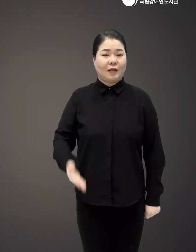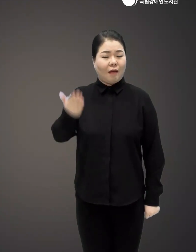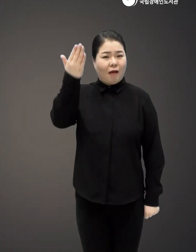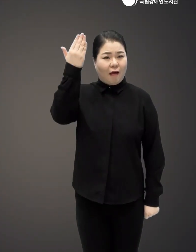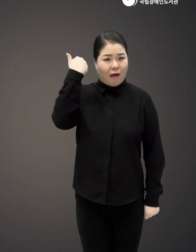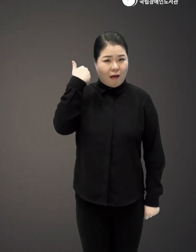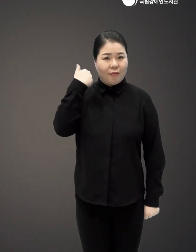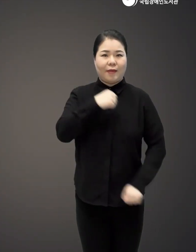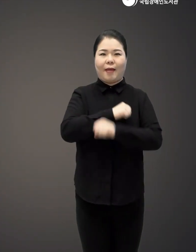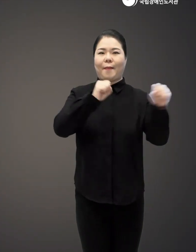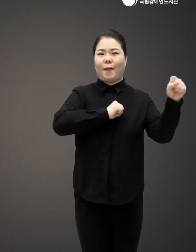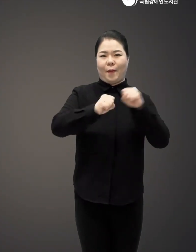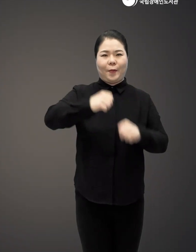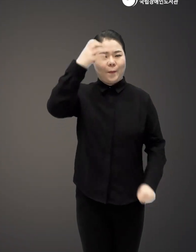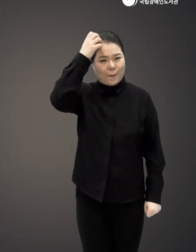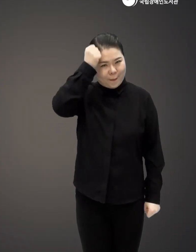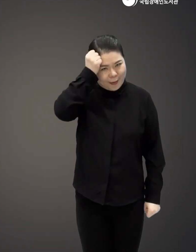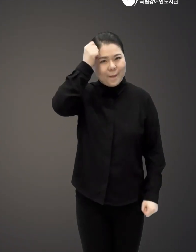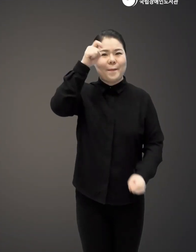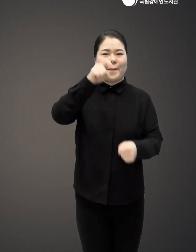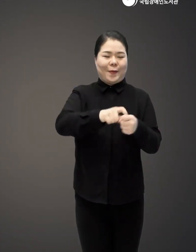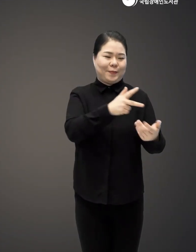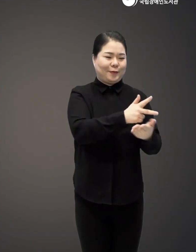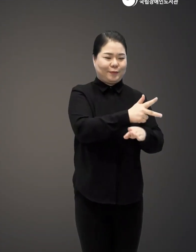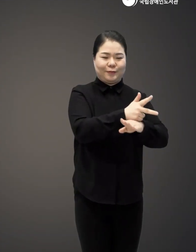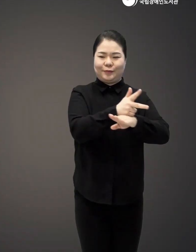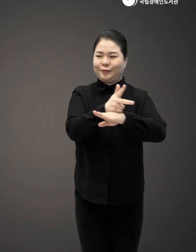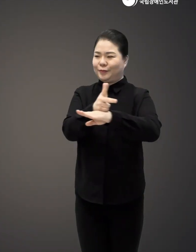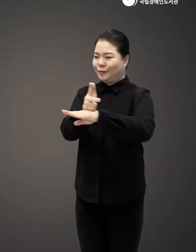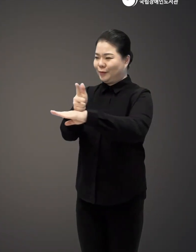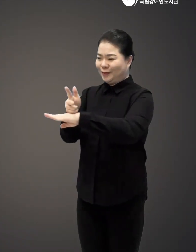잊혀가는 독립운동의 빈칸을 메우기 위한 여정